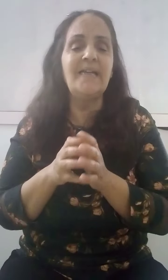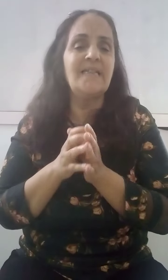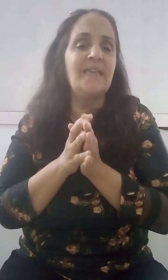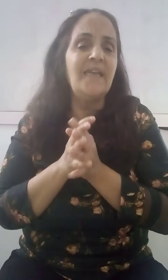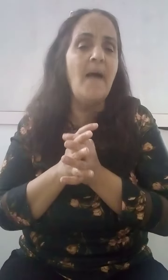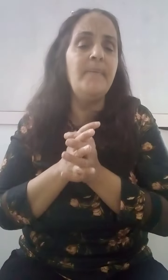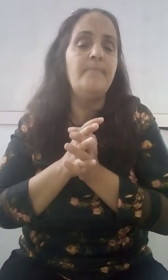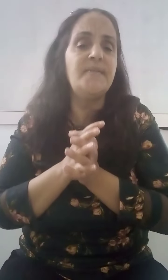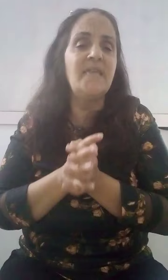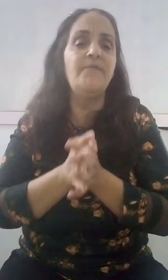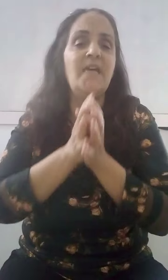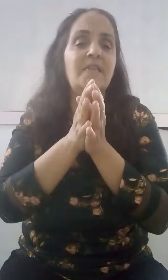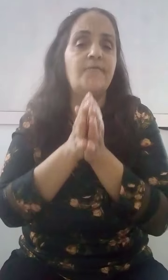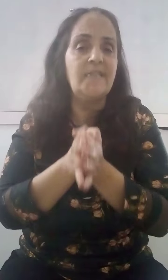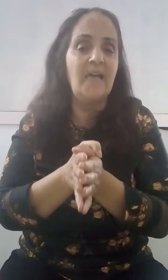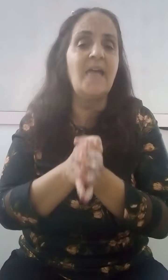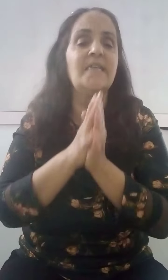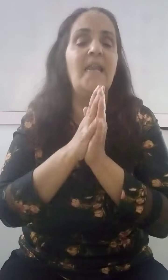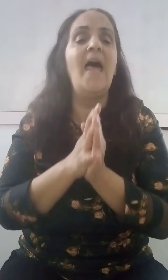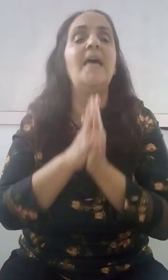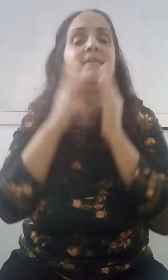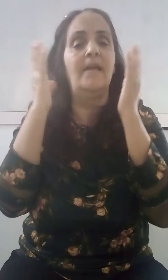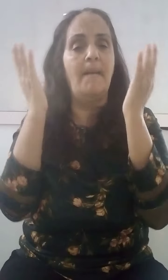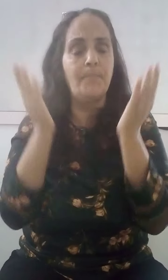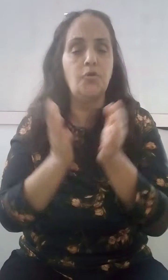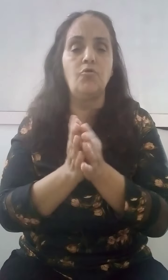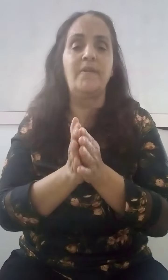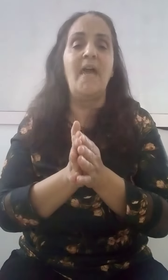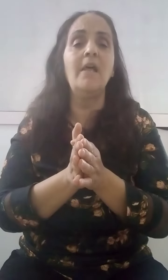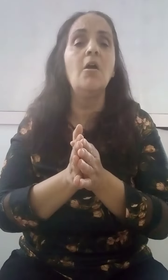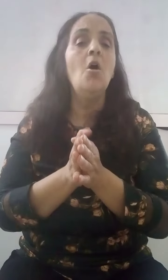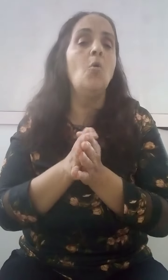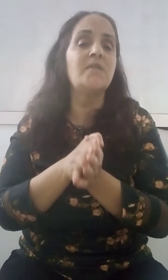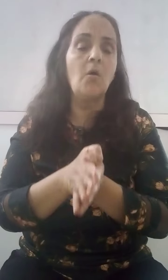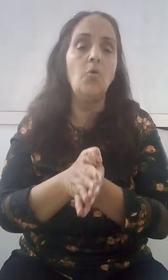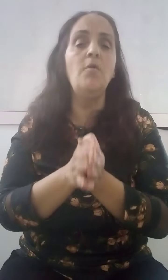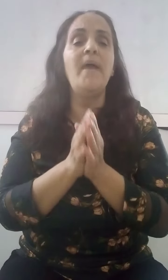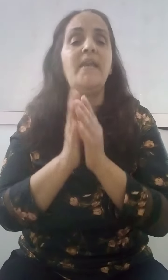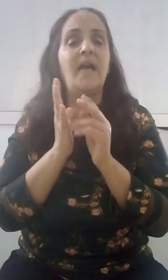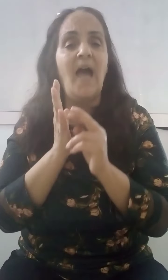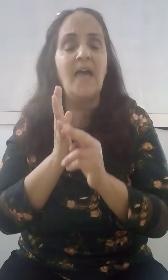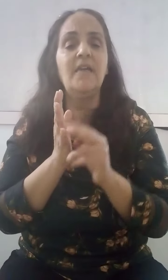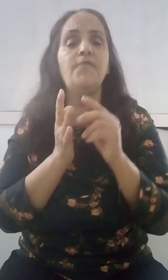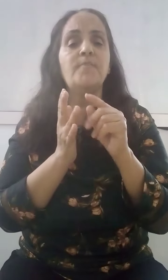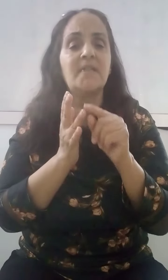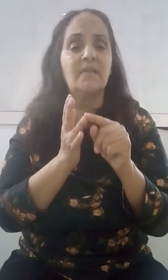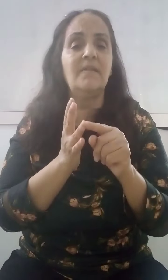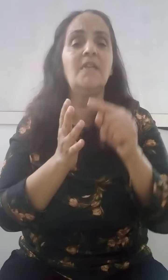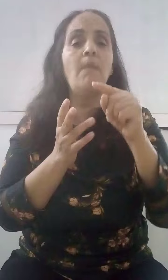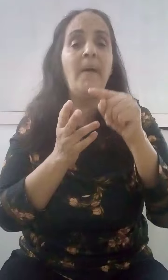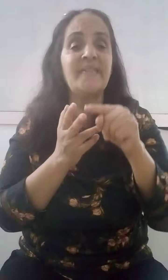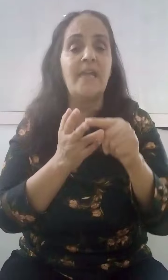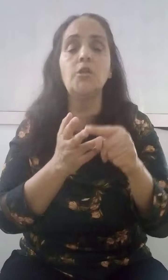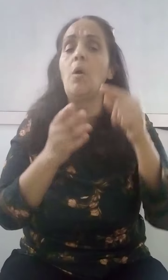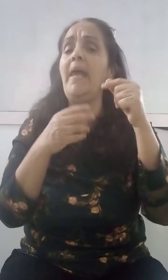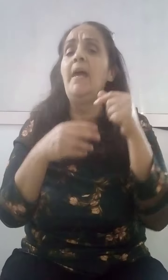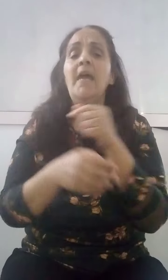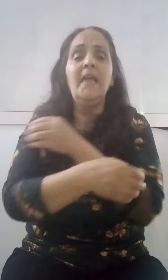تعطينا بزار تفسيرات على هذه الوضعات. وأن تقلق أنك خائف ومتردد ومتعرف أي إذا